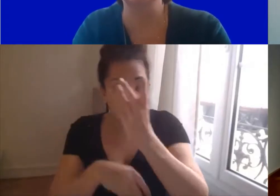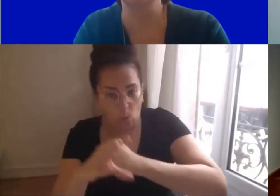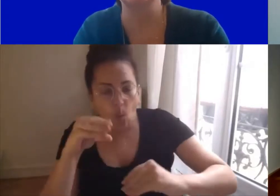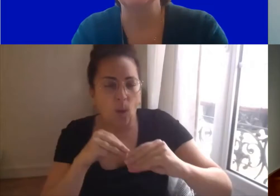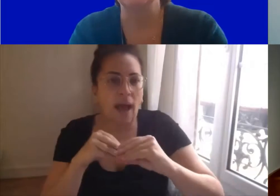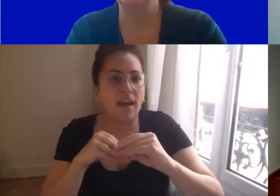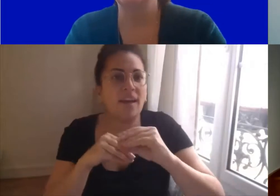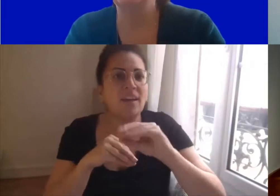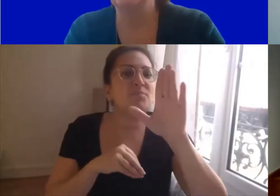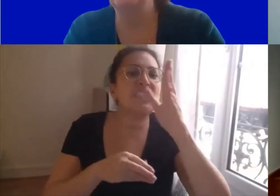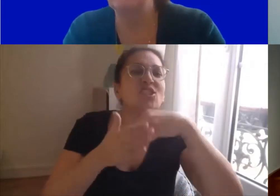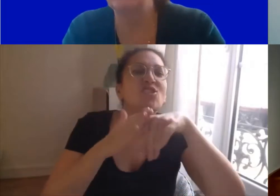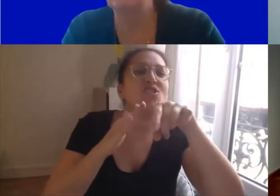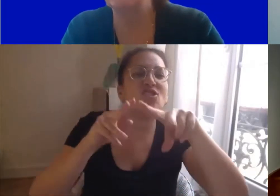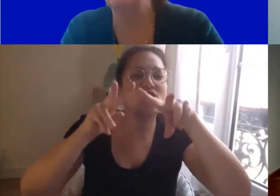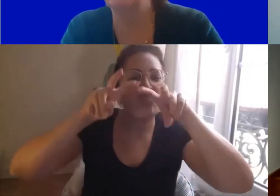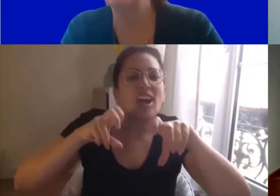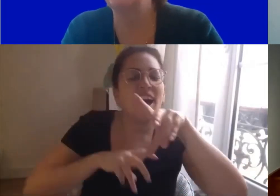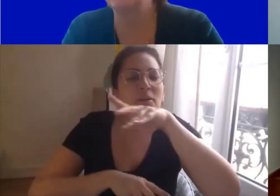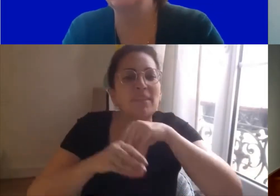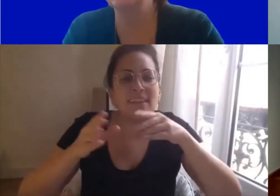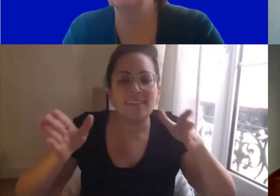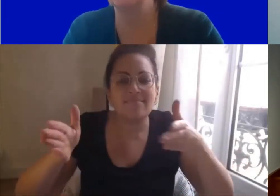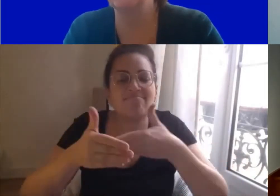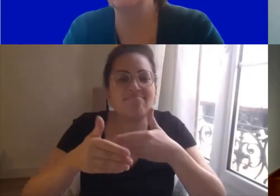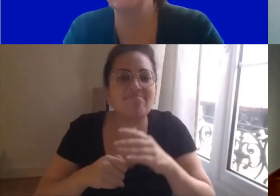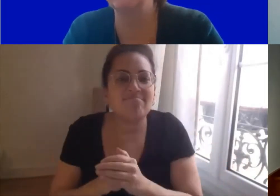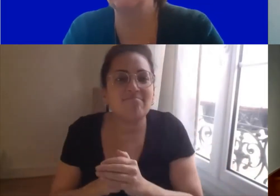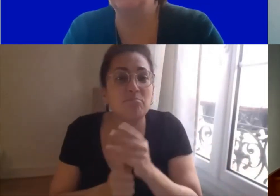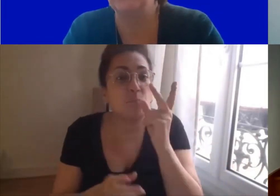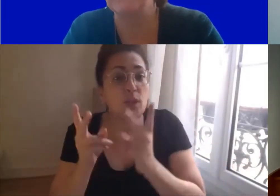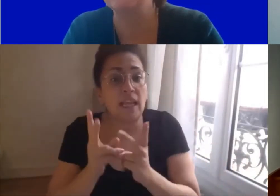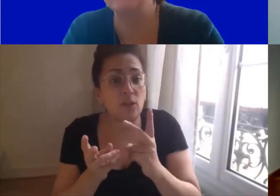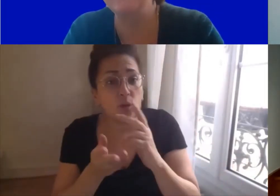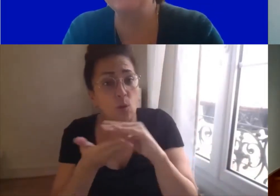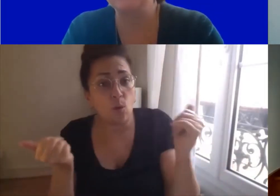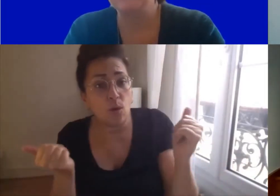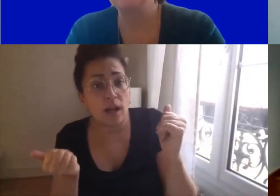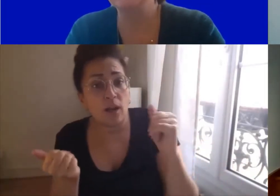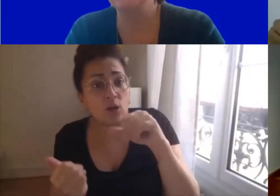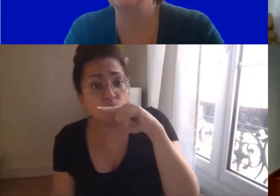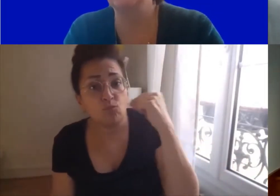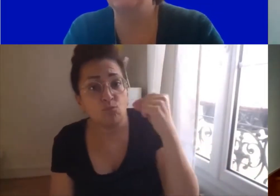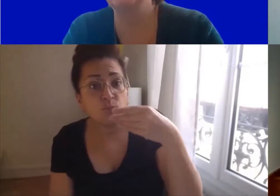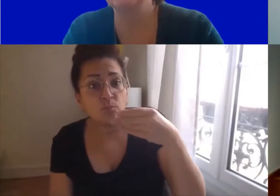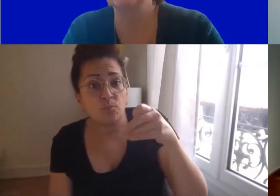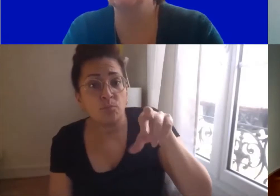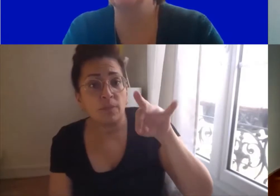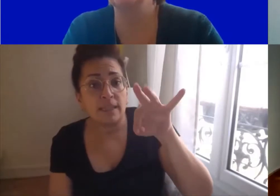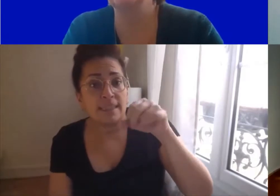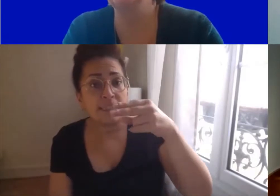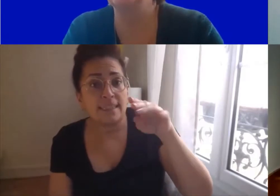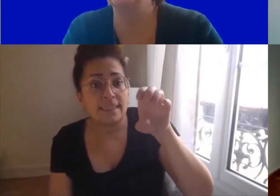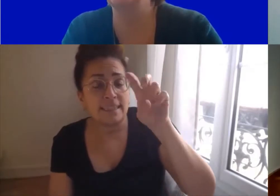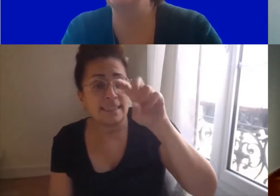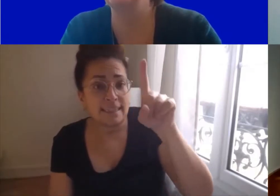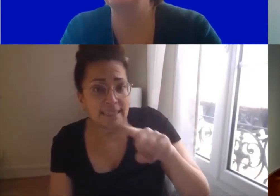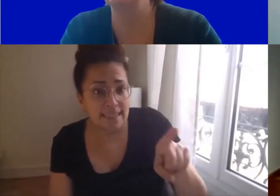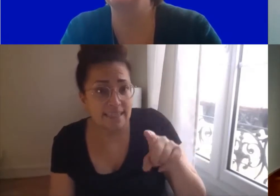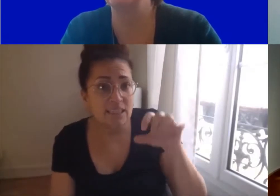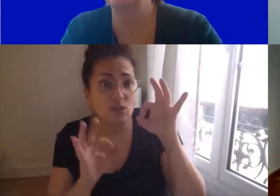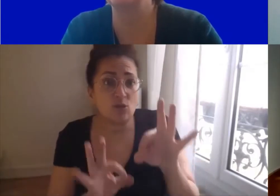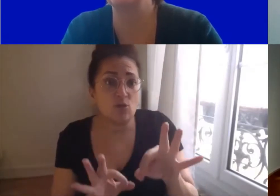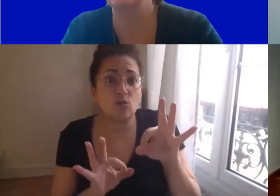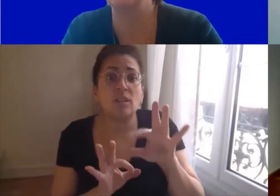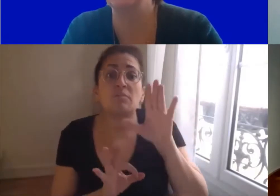particularités. Je vais donner la parole maintenant à François Martinez. François, vous êtes conseiller technique au sein de la direction de l'innovation, de l